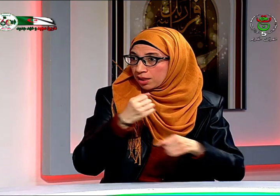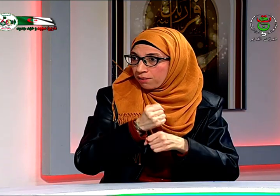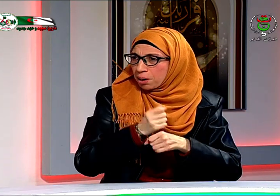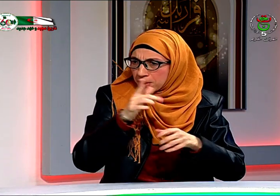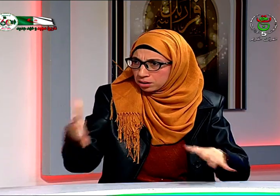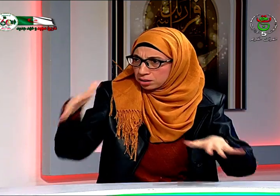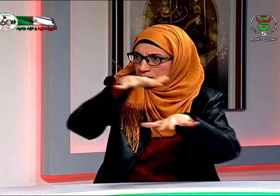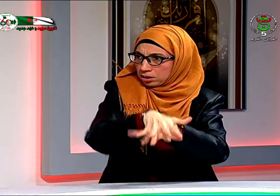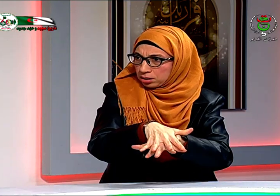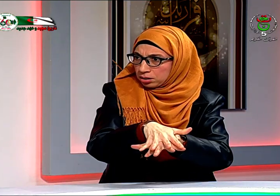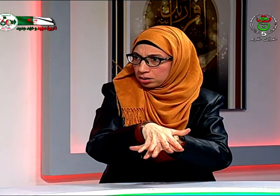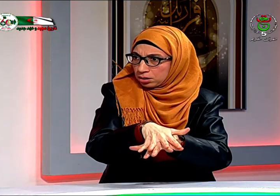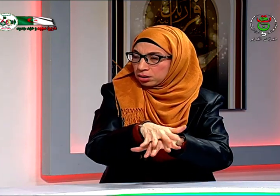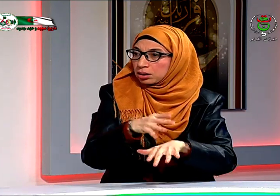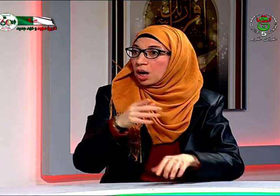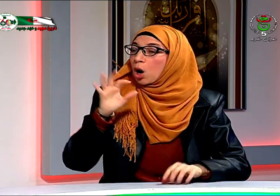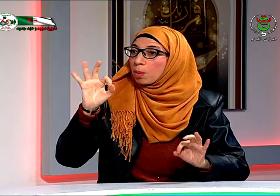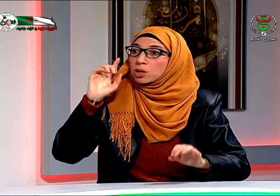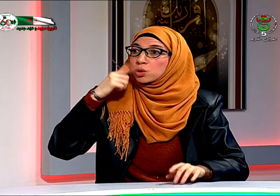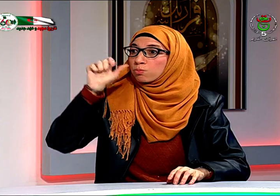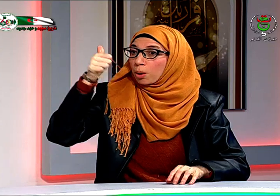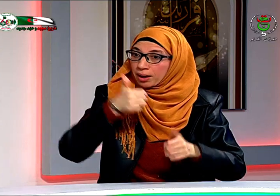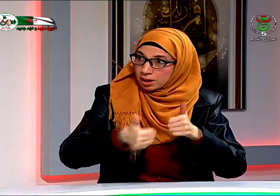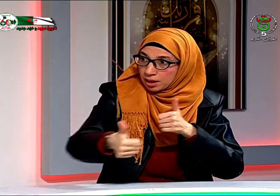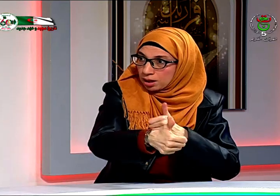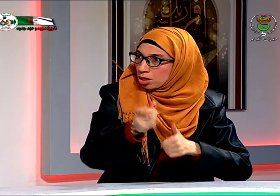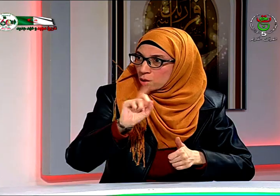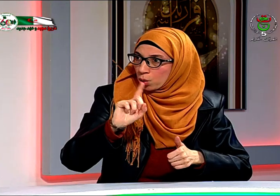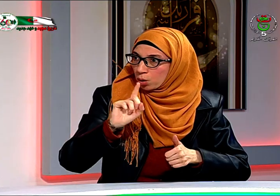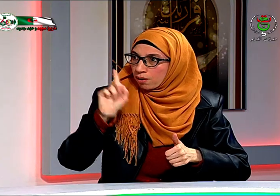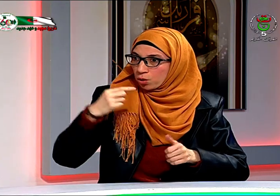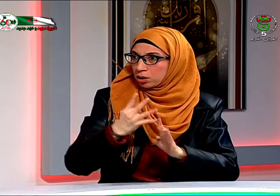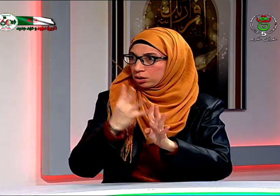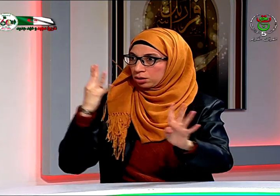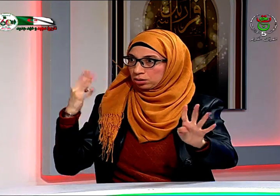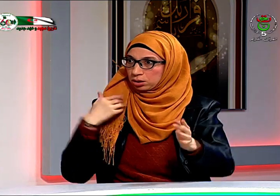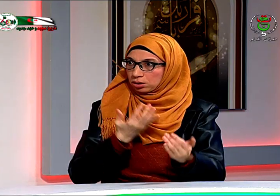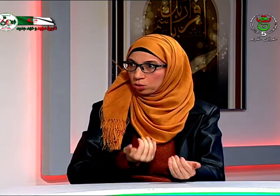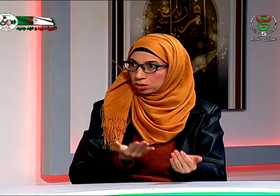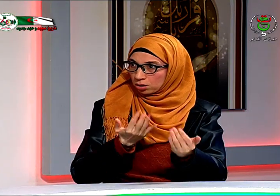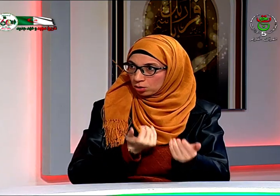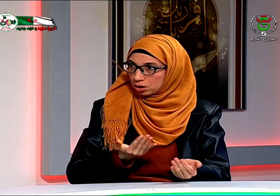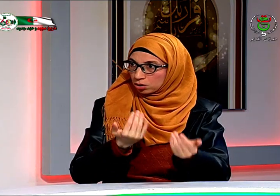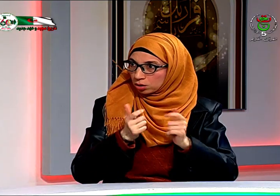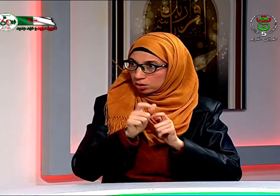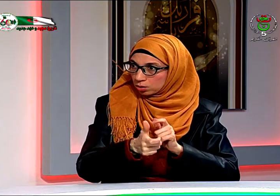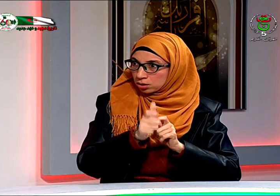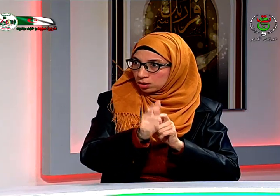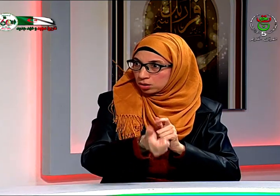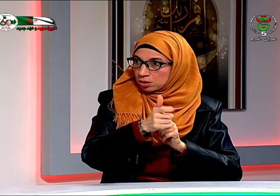دوي سمع يعني نسبي يضعونهم كلهم في قسم واحد يعني